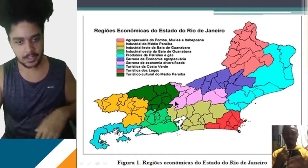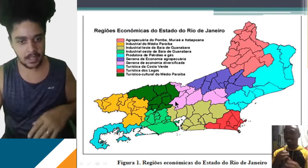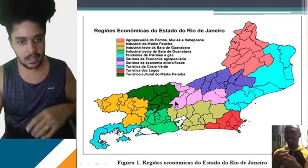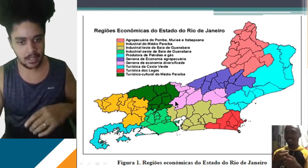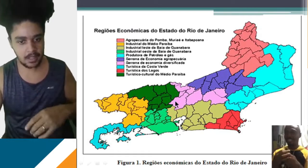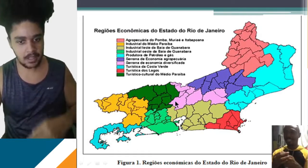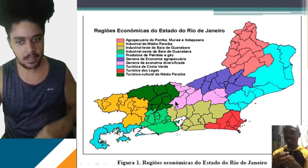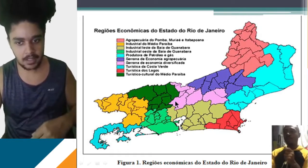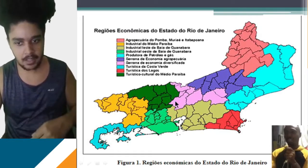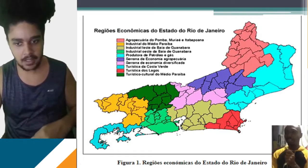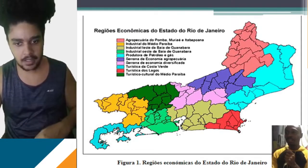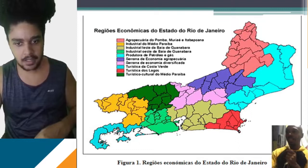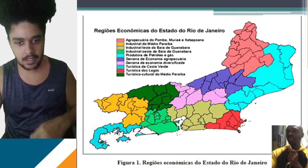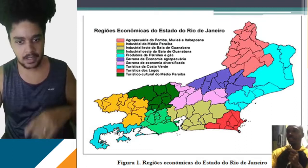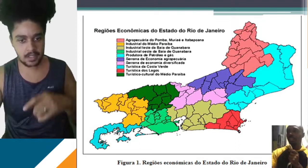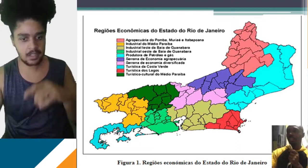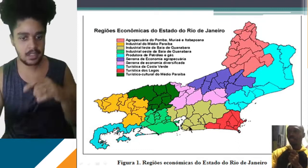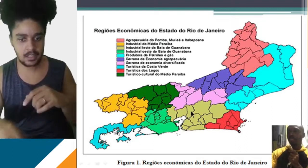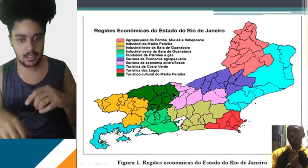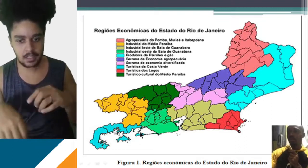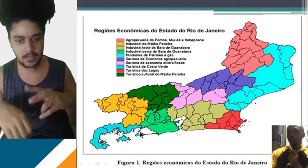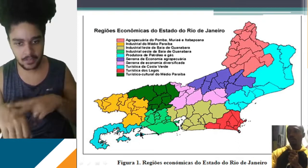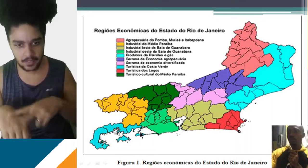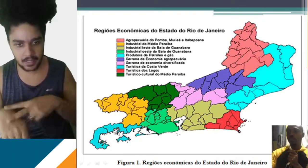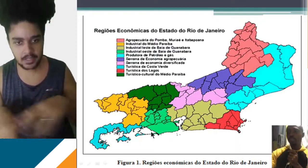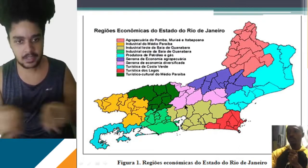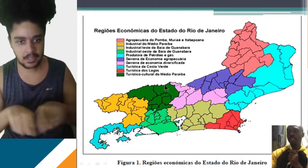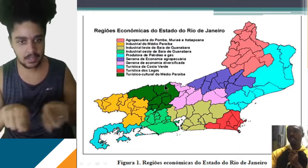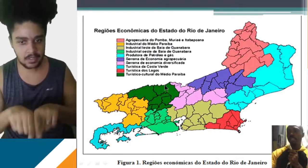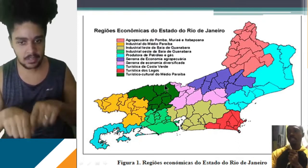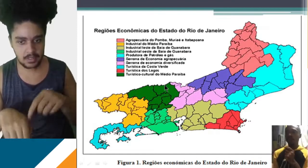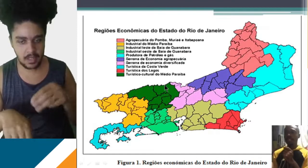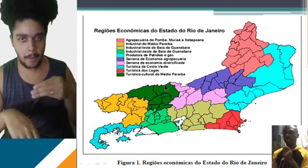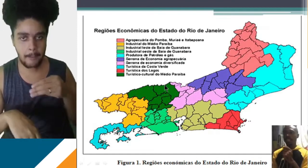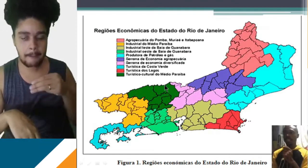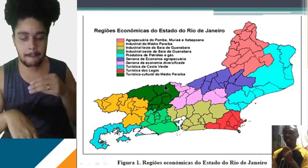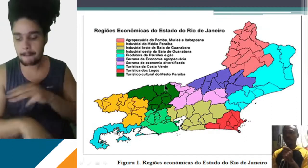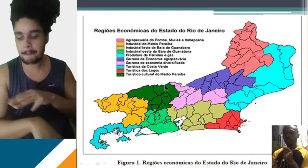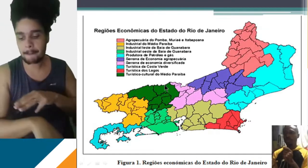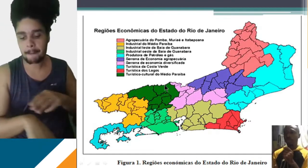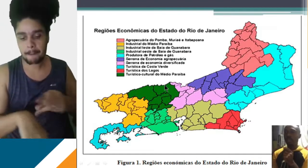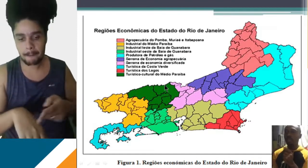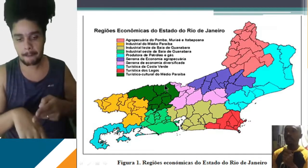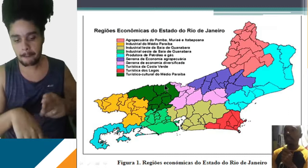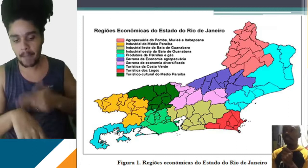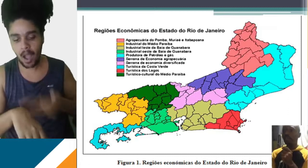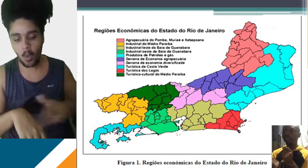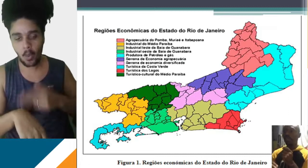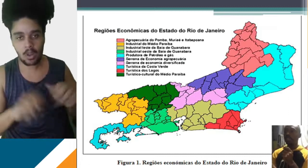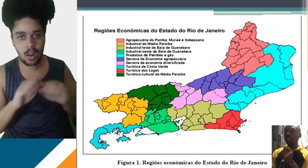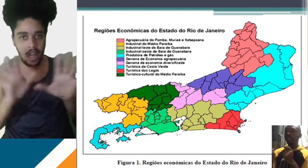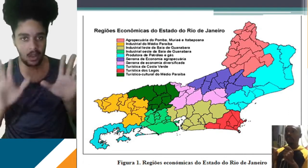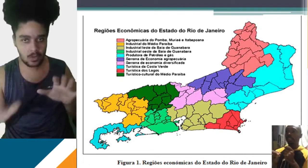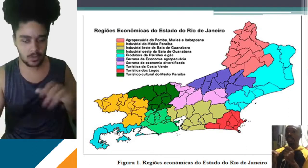essa. Vamos chamar de marrom claro e essa cor aqui, que é um verde mais água, um verde meio esmeralda, que